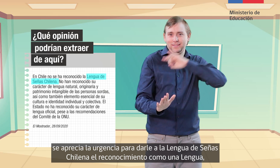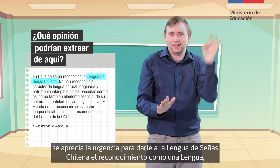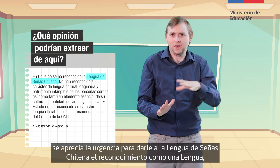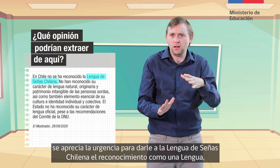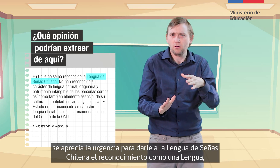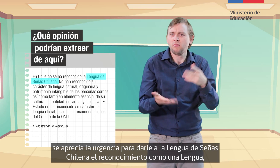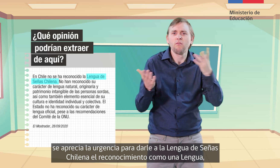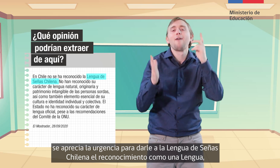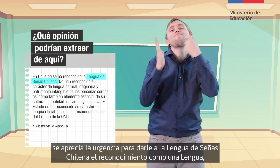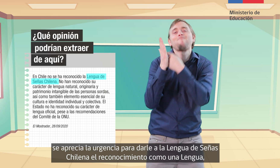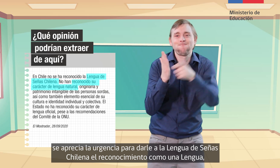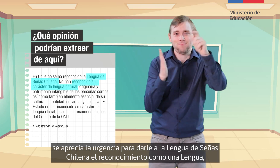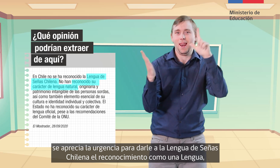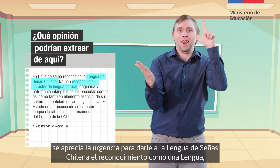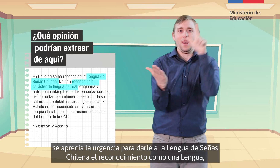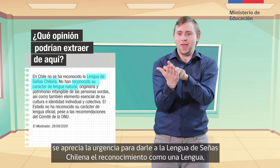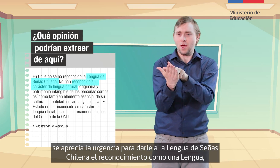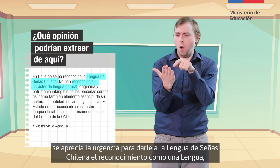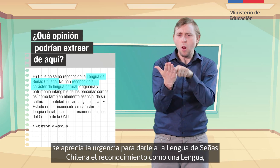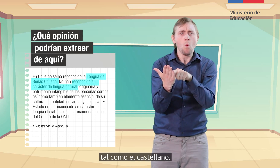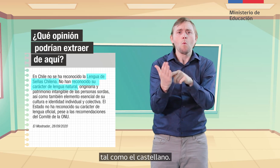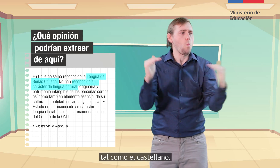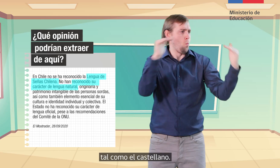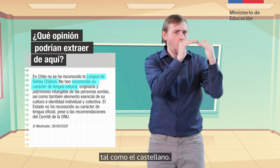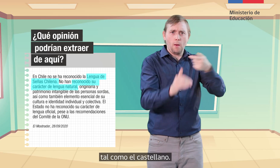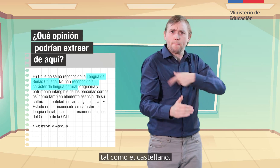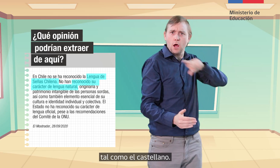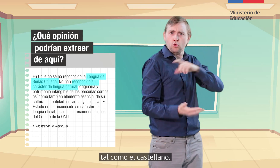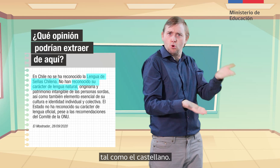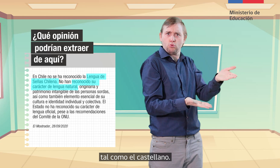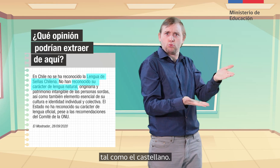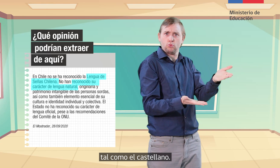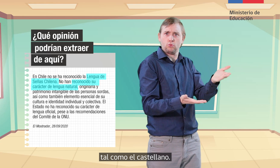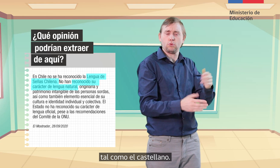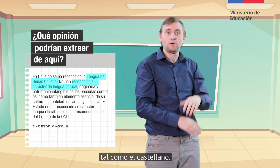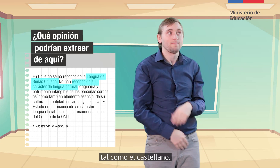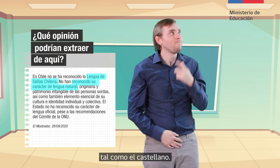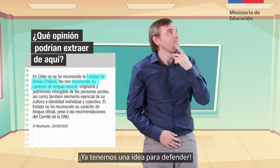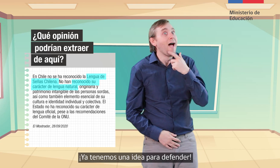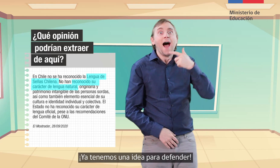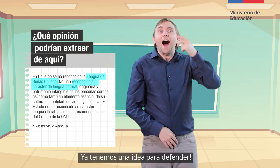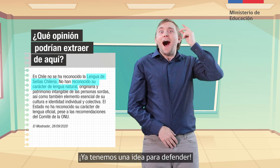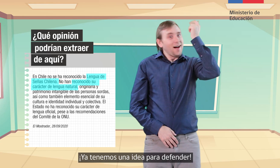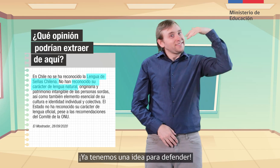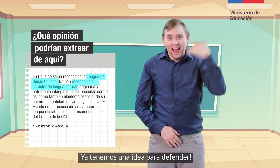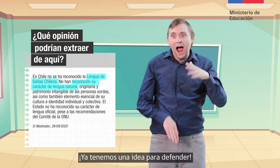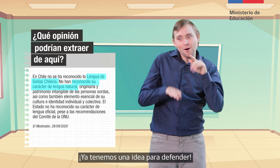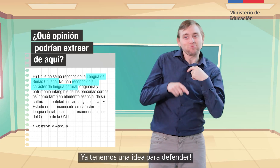el reconocimiento como una lengua, tal como el castellano. ¡Ya tenemos una idea para